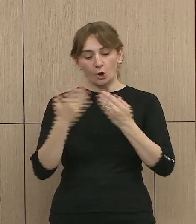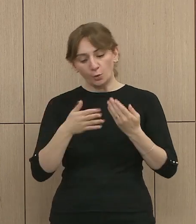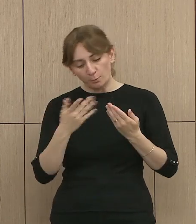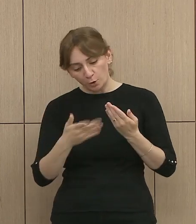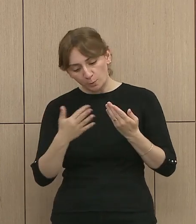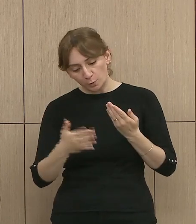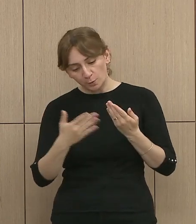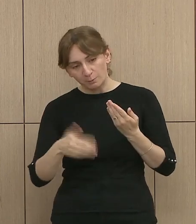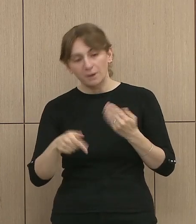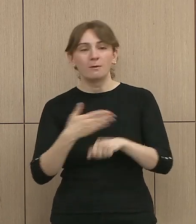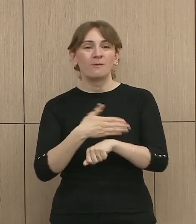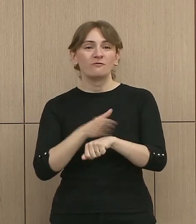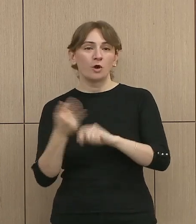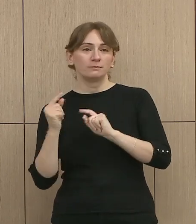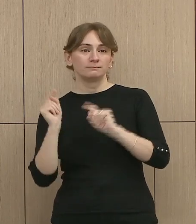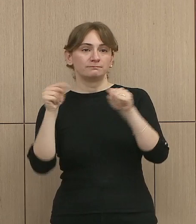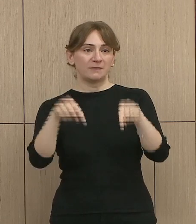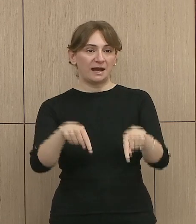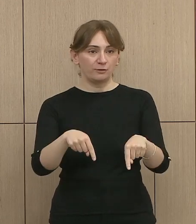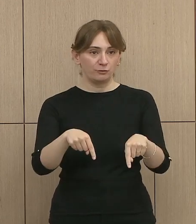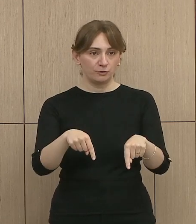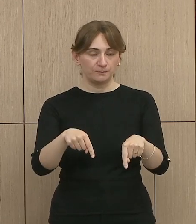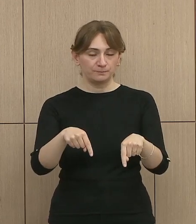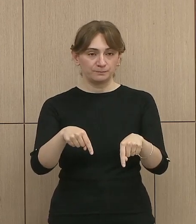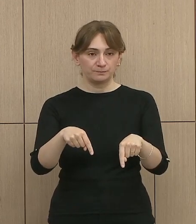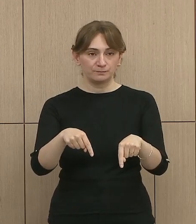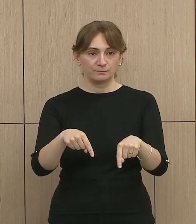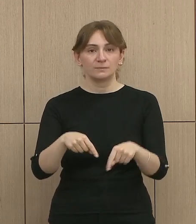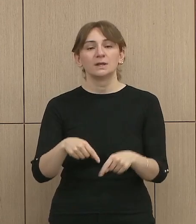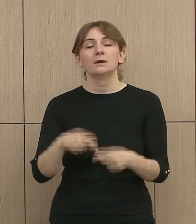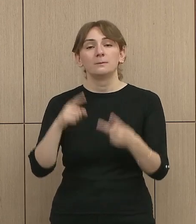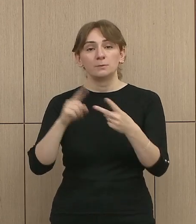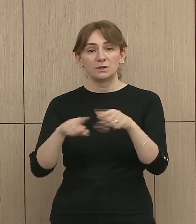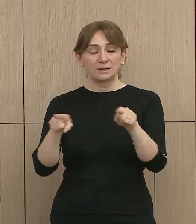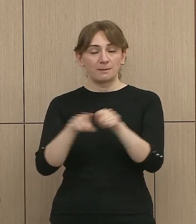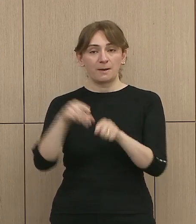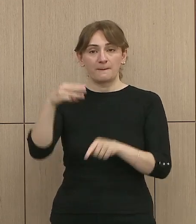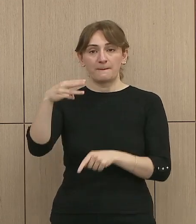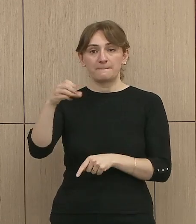nëmër 1, të bashkisë marsisë madhe.